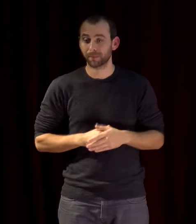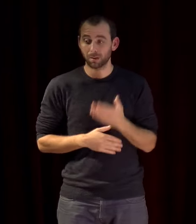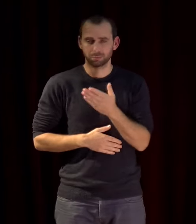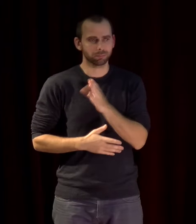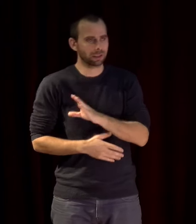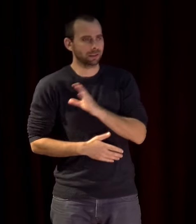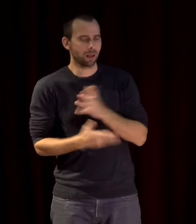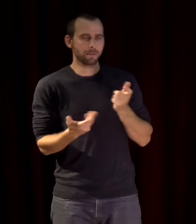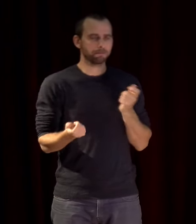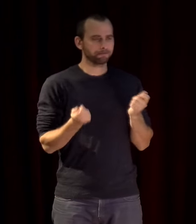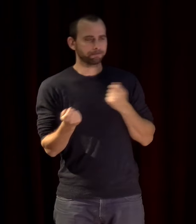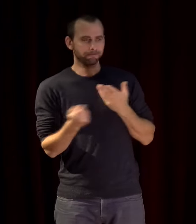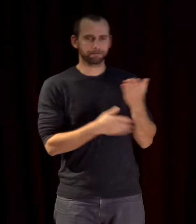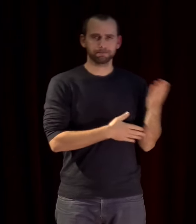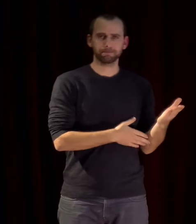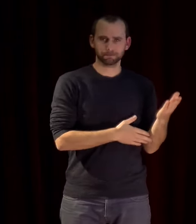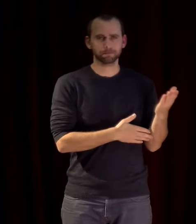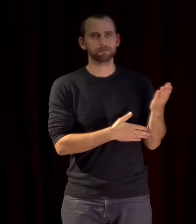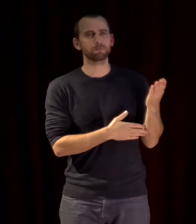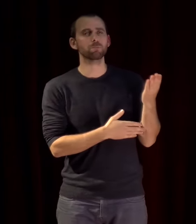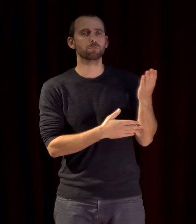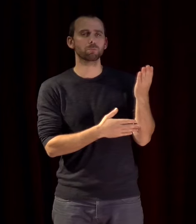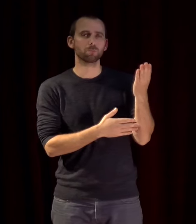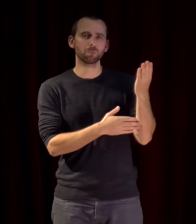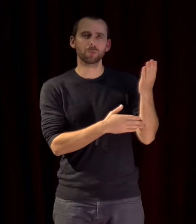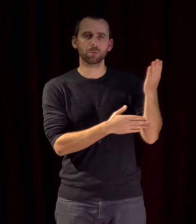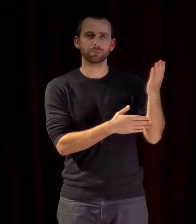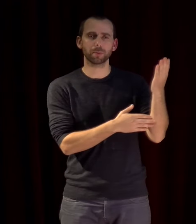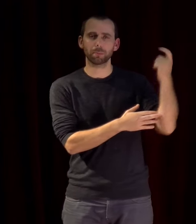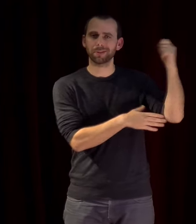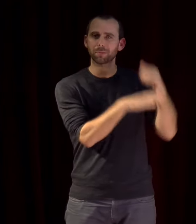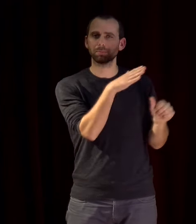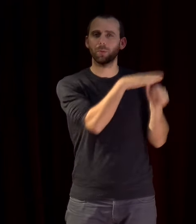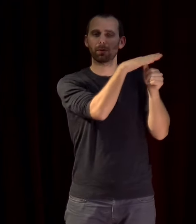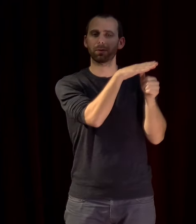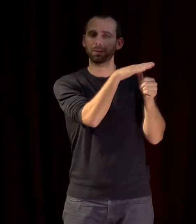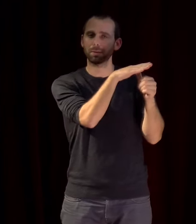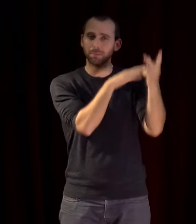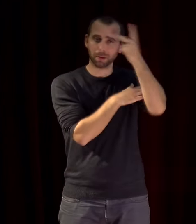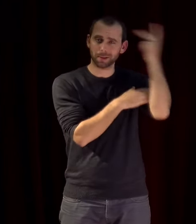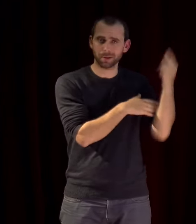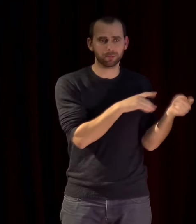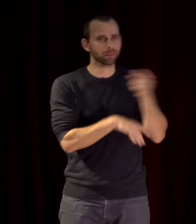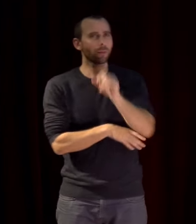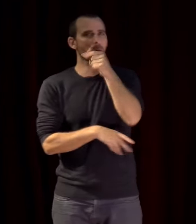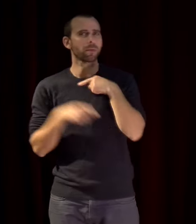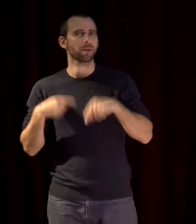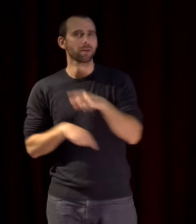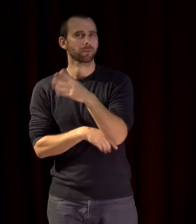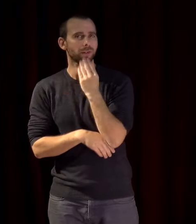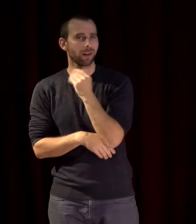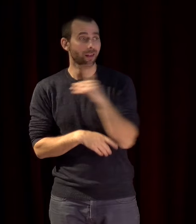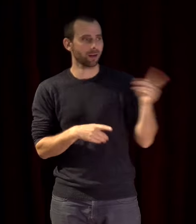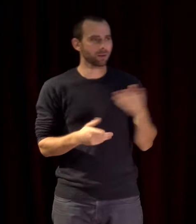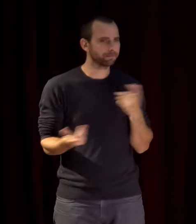d'enclencher des négociations entre Mahmoud Abbas et Benjamin Netanyahou quant au conseil de sécurité lui aussi